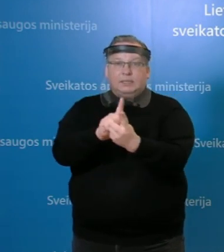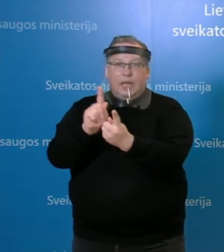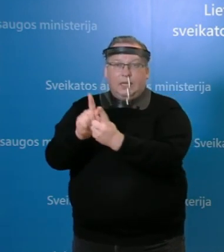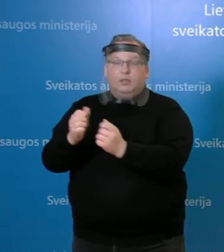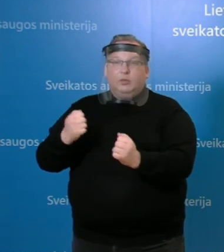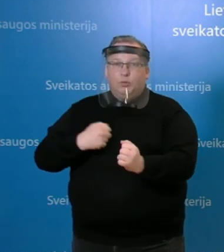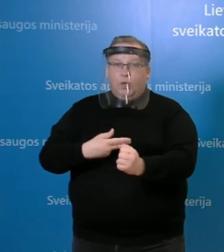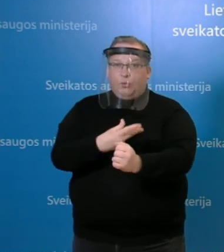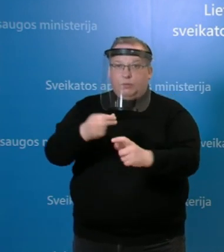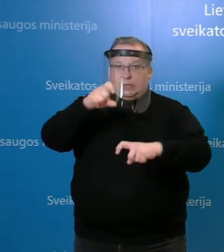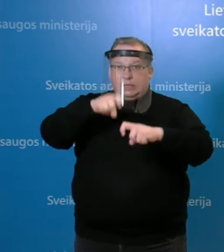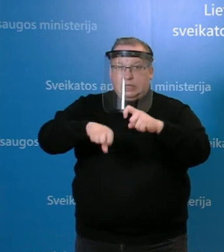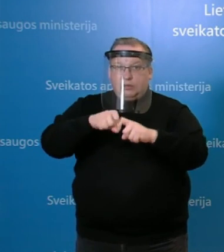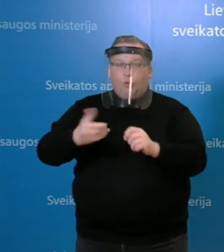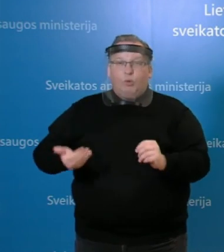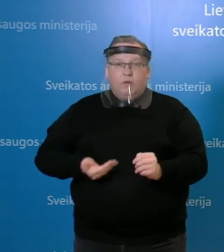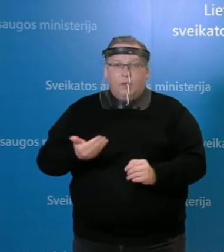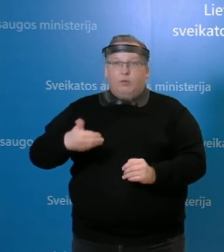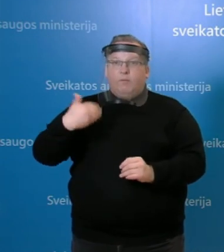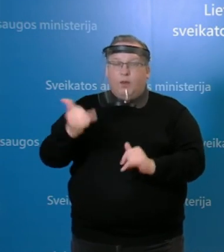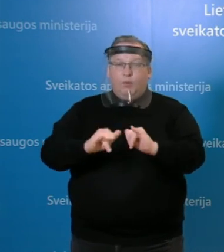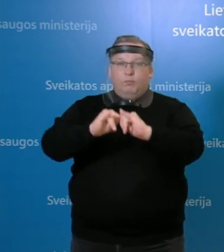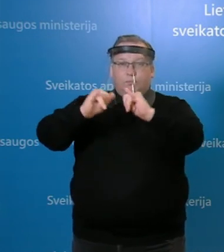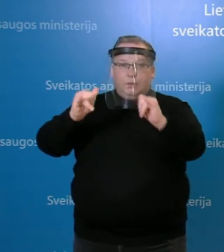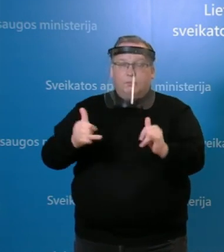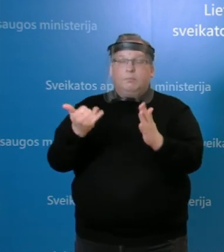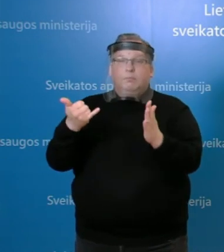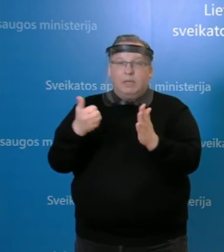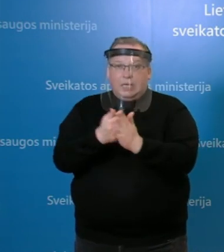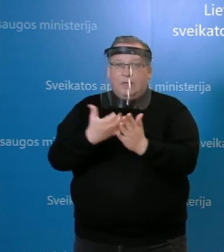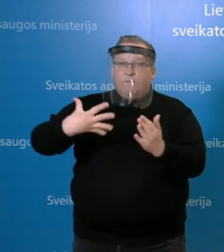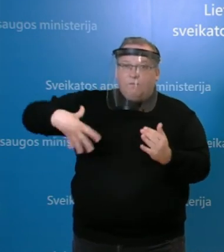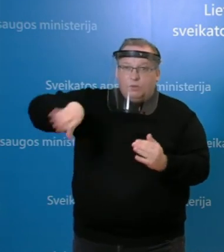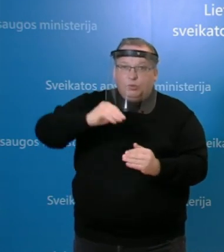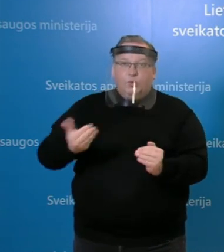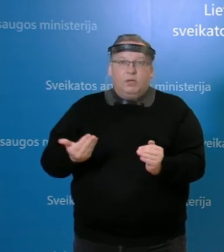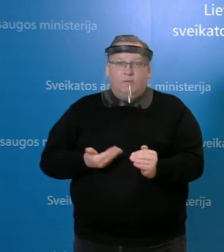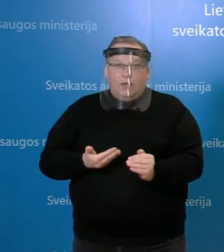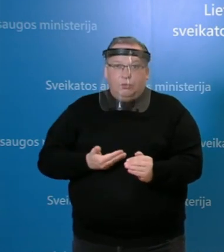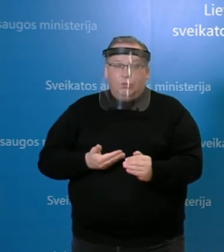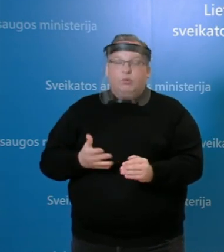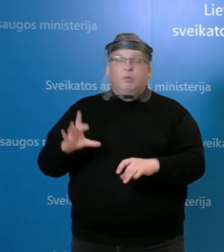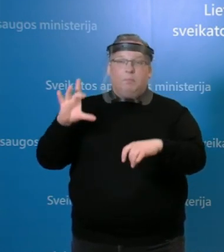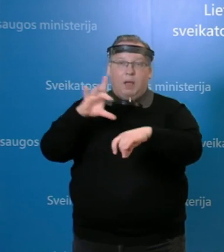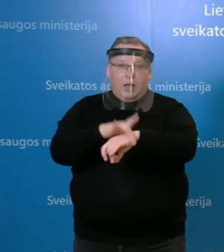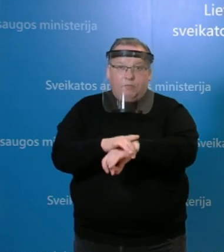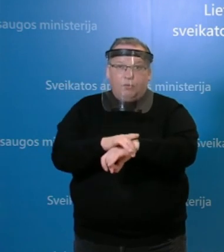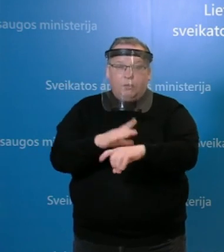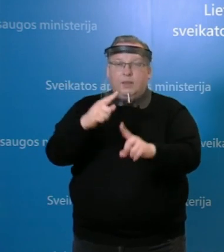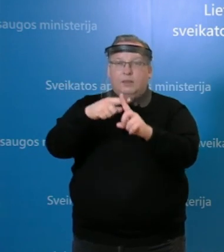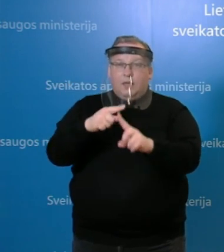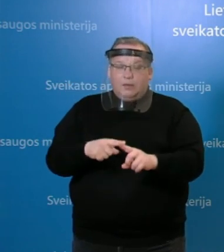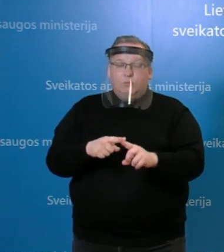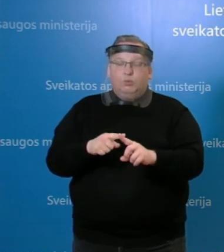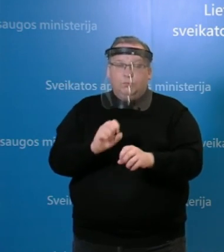antavilių pensionato gyventojai, vėliau praplėstas tyrimų laukas iki visų gyventojų ir vis tiek pastebėjome, kad teigimi rezultatai